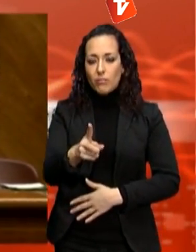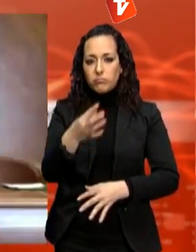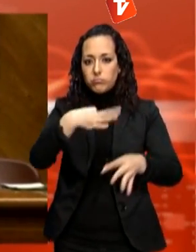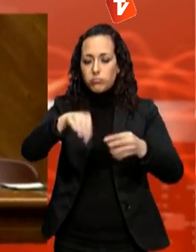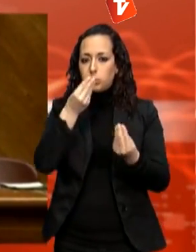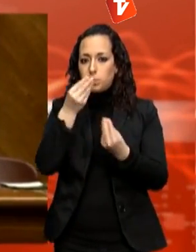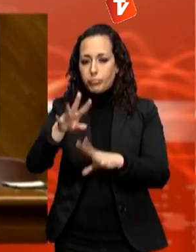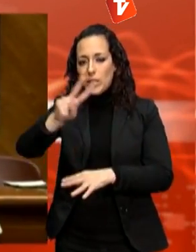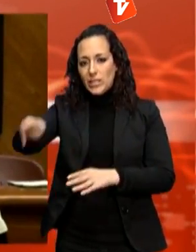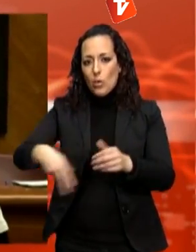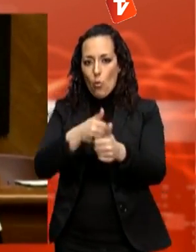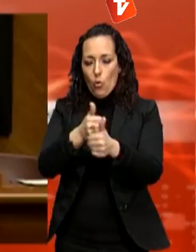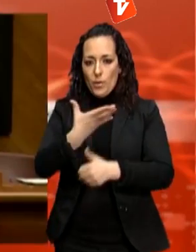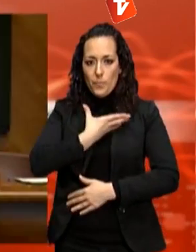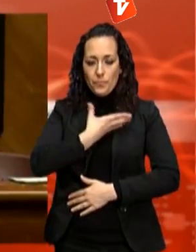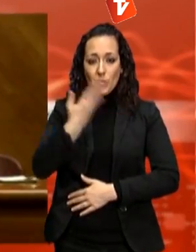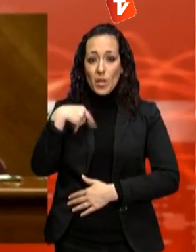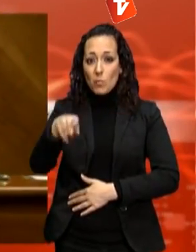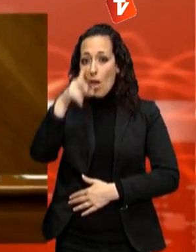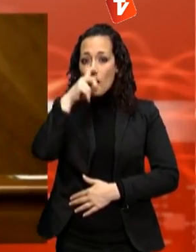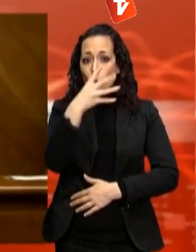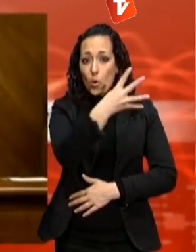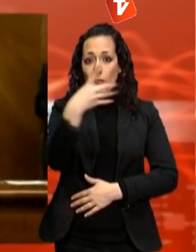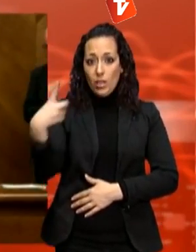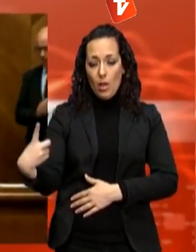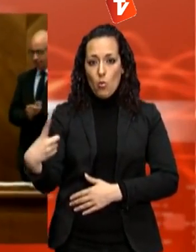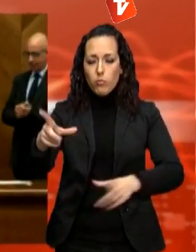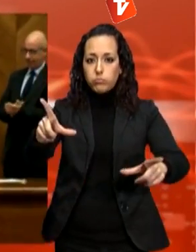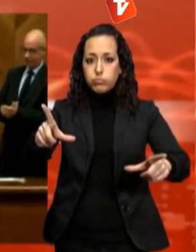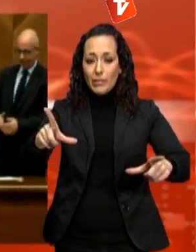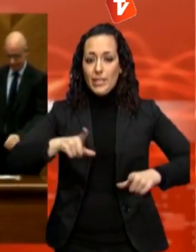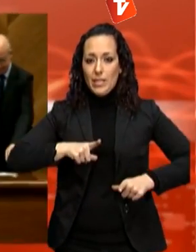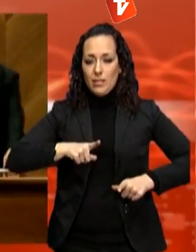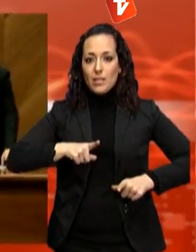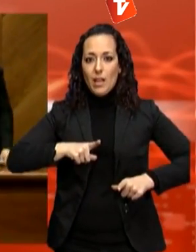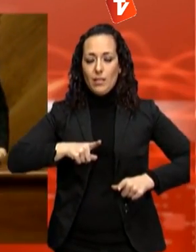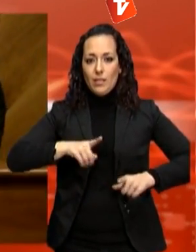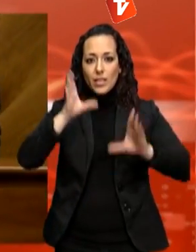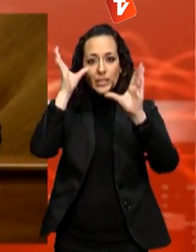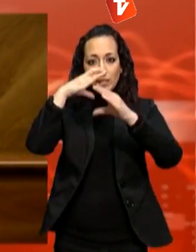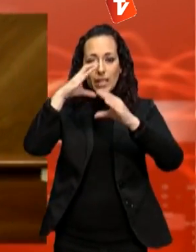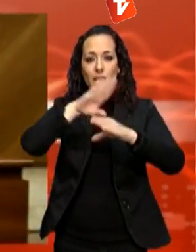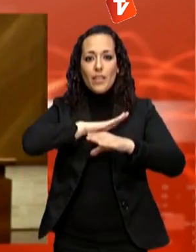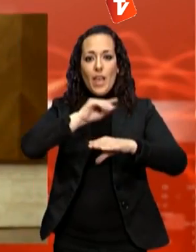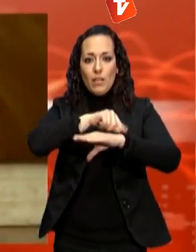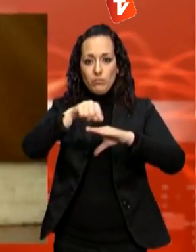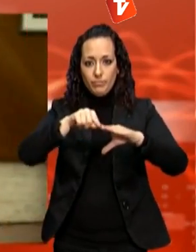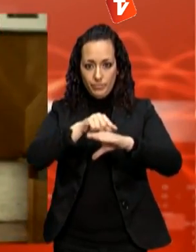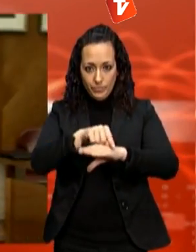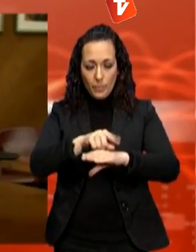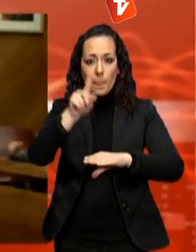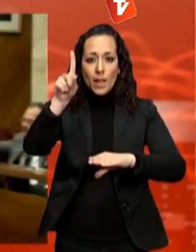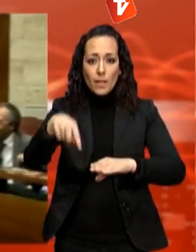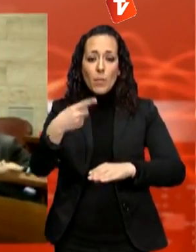Sabadell té 41 anys i és llicenciat en Ciències de la Comunicació. És regidor des de 1996 i ha estat l'home de confiança de Manuel